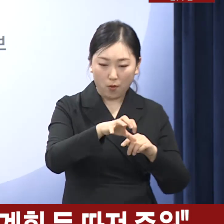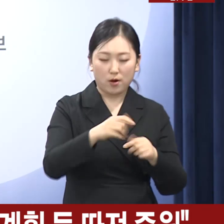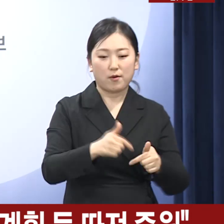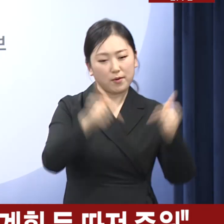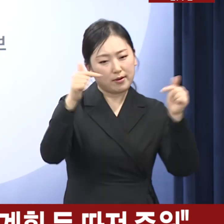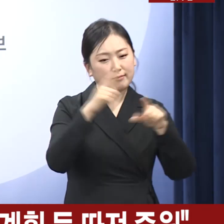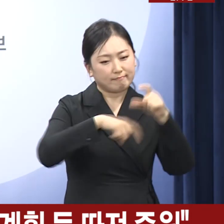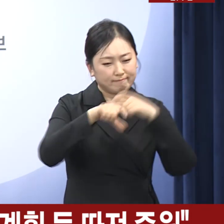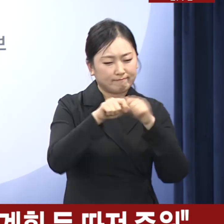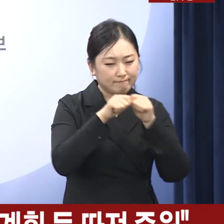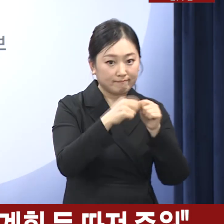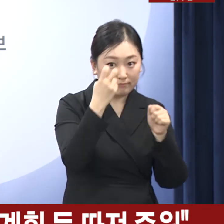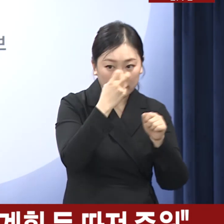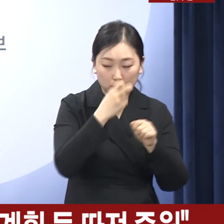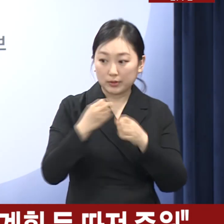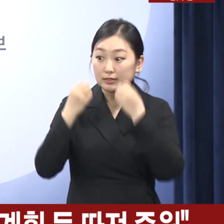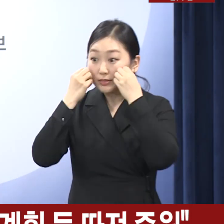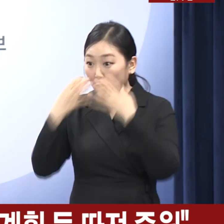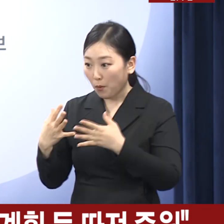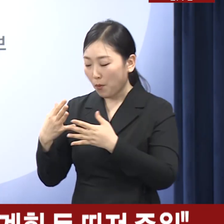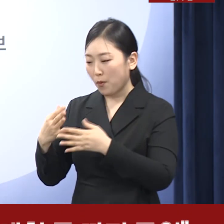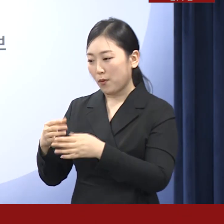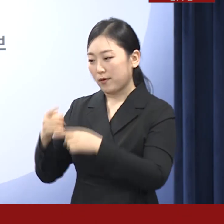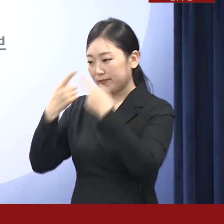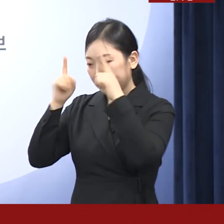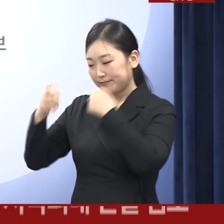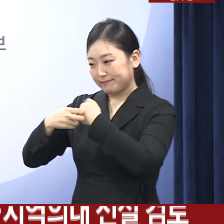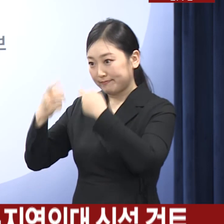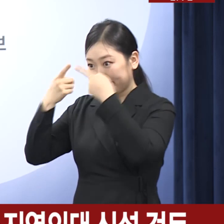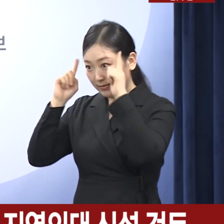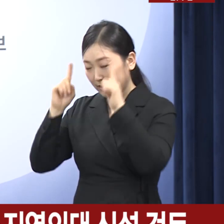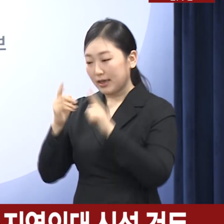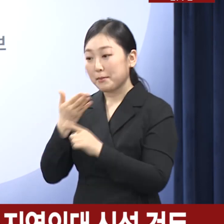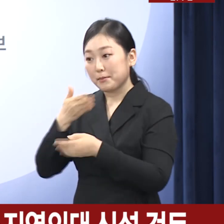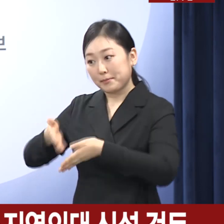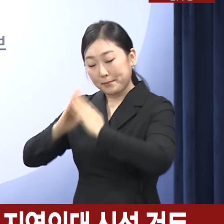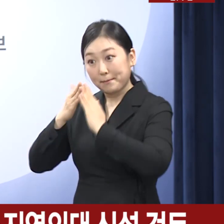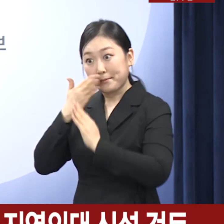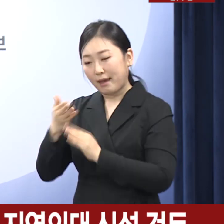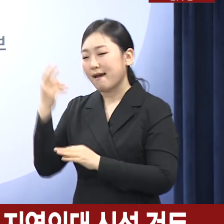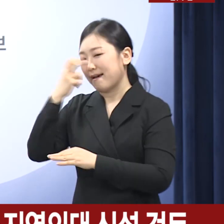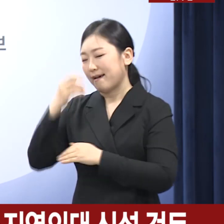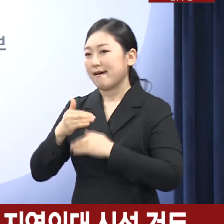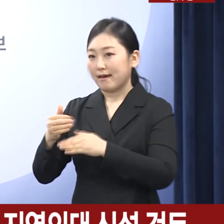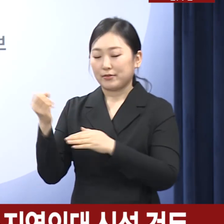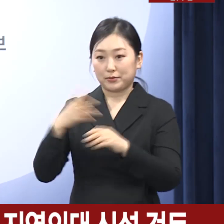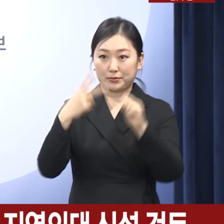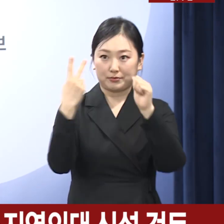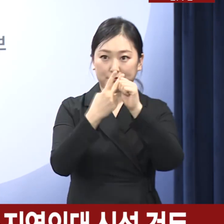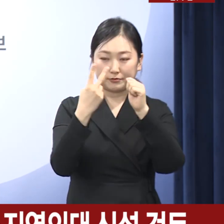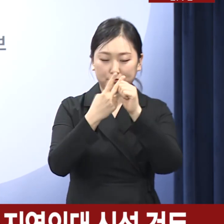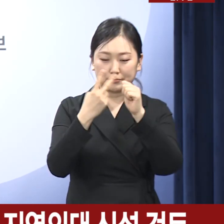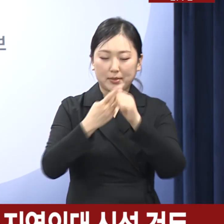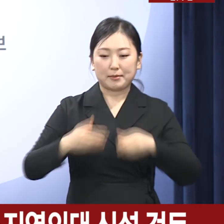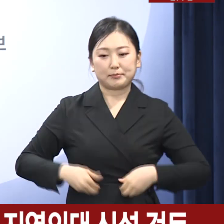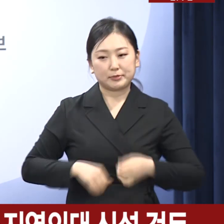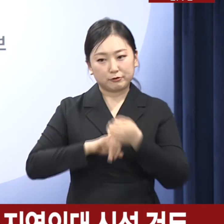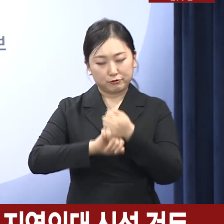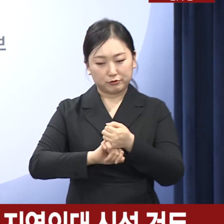대해서도 지속 검토해 나가겠습니다. 두 번째, 필수 의료 정책 패키지를 마련하겠습니다.